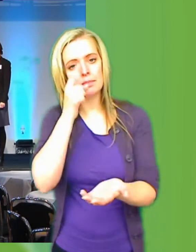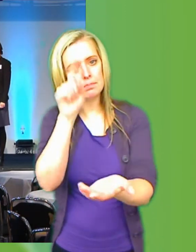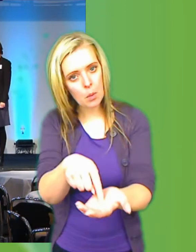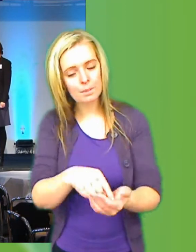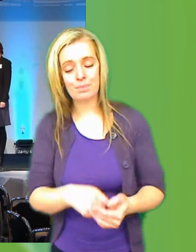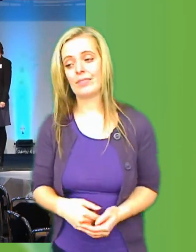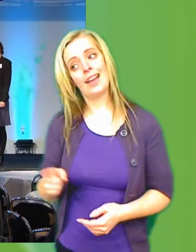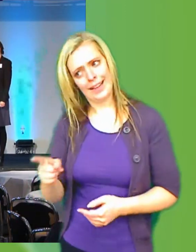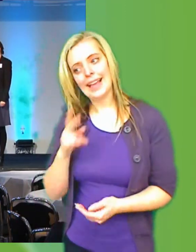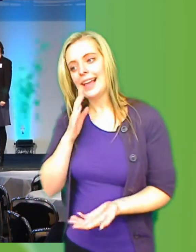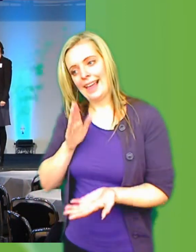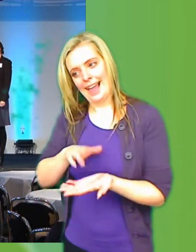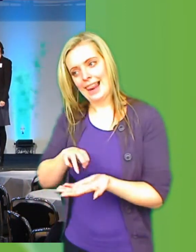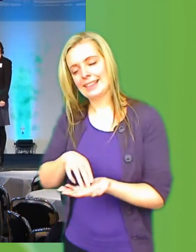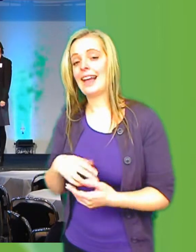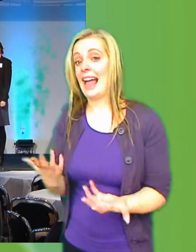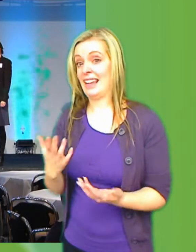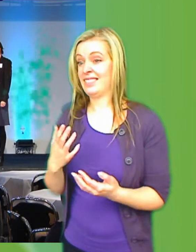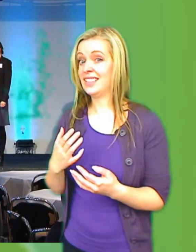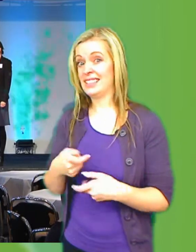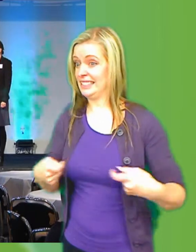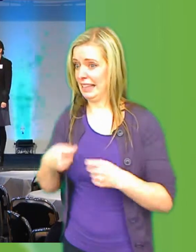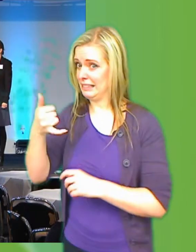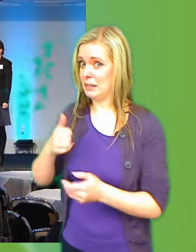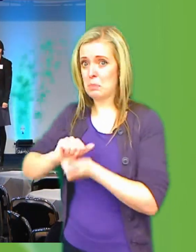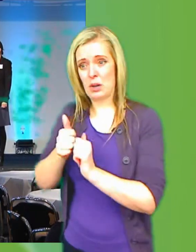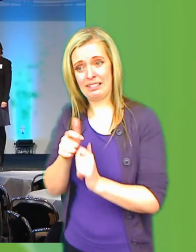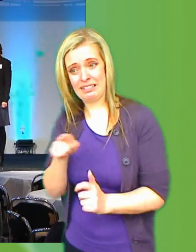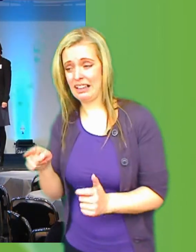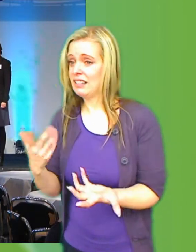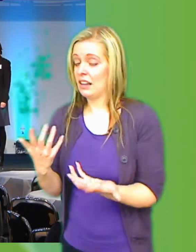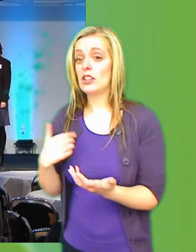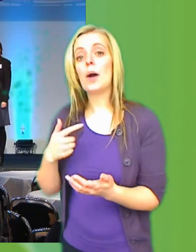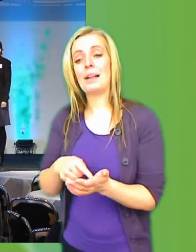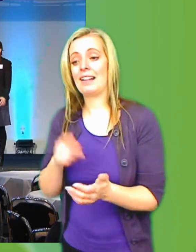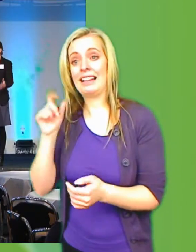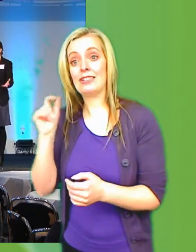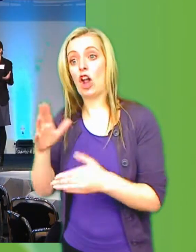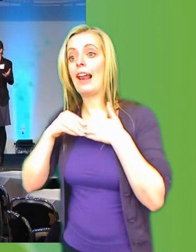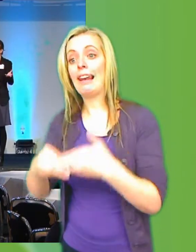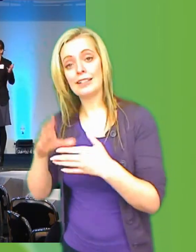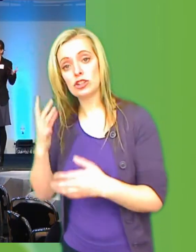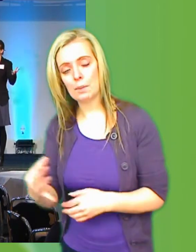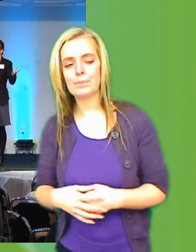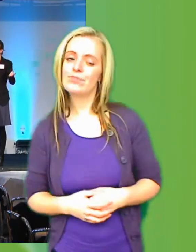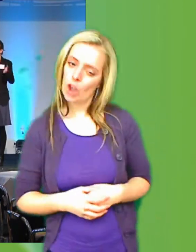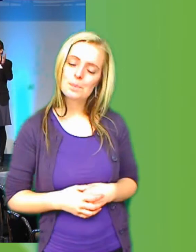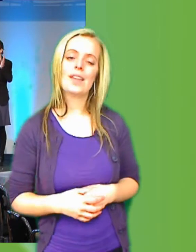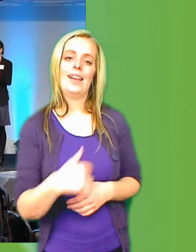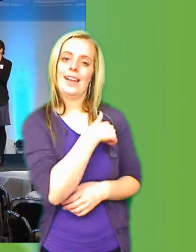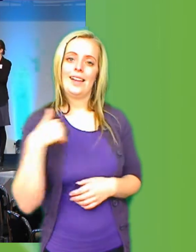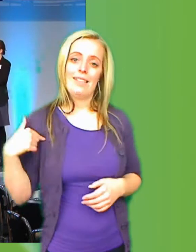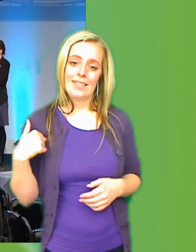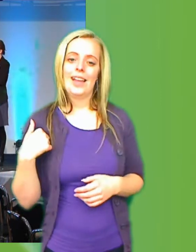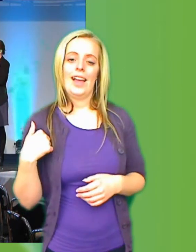lite extra trögt i de politiska leden skulle du säga? I det digitala ledarskapet? Vi måste lämna bakom oss det här